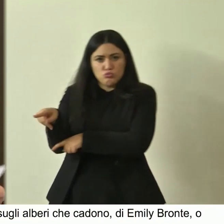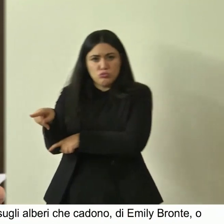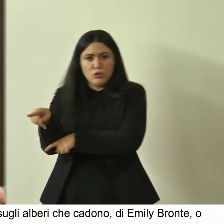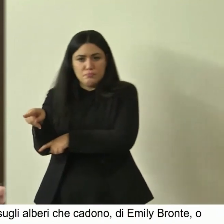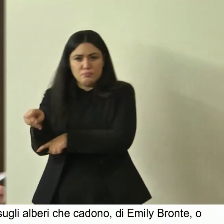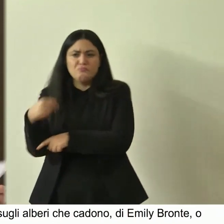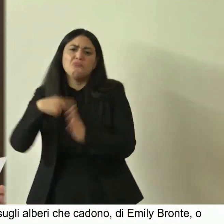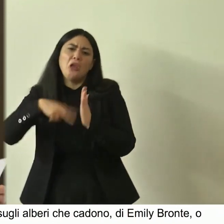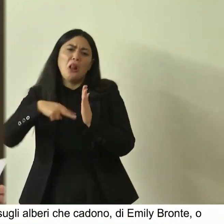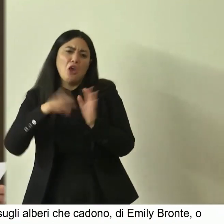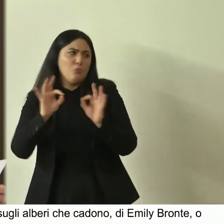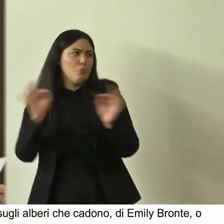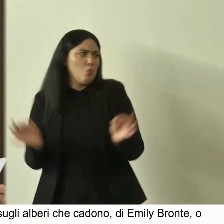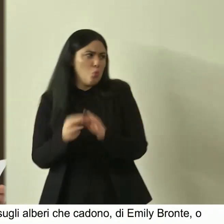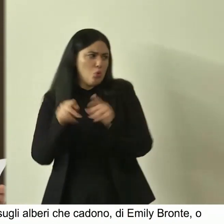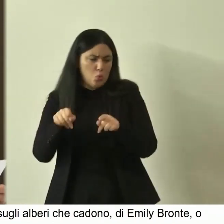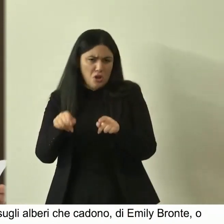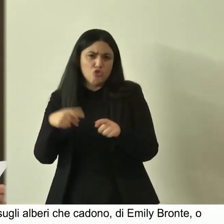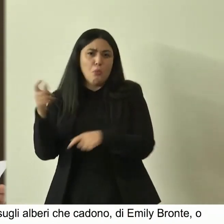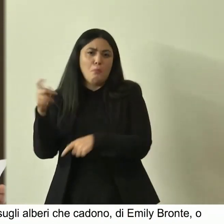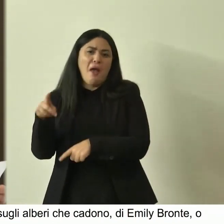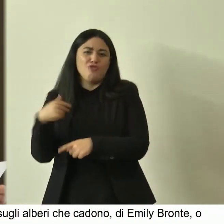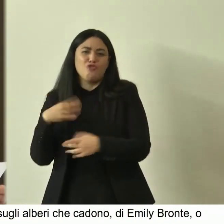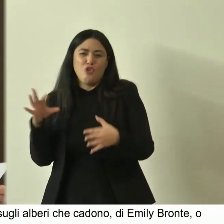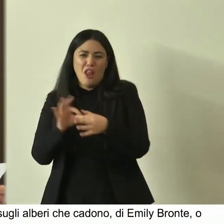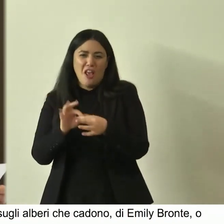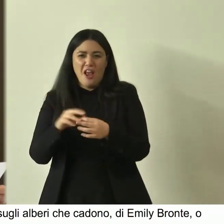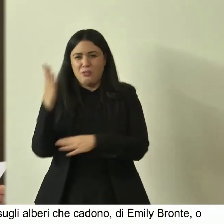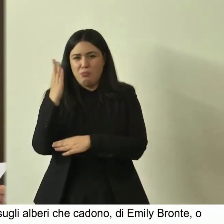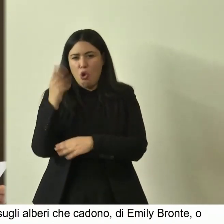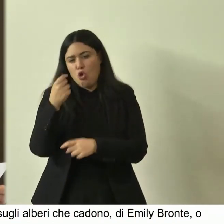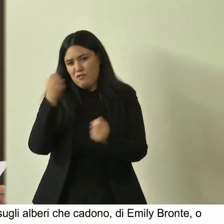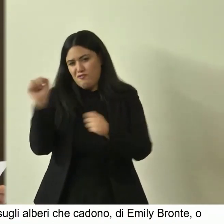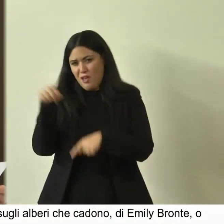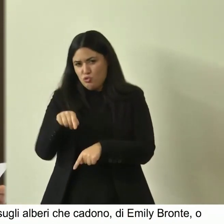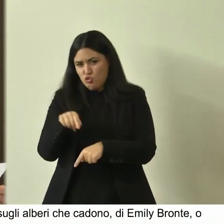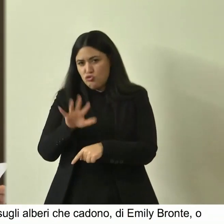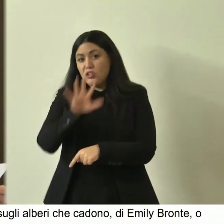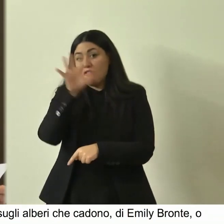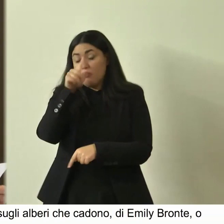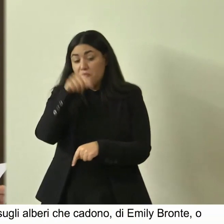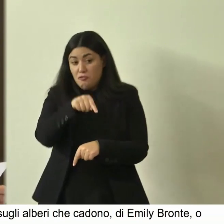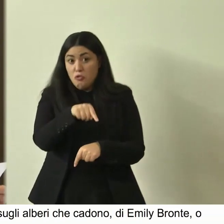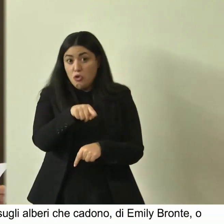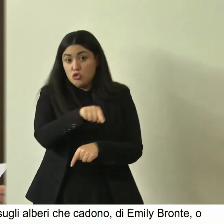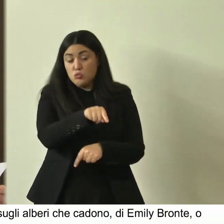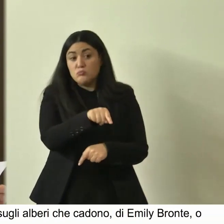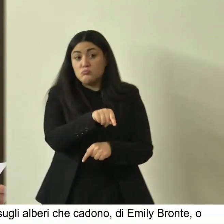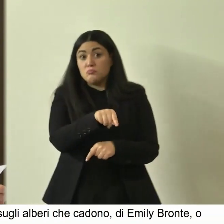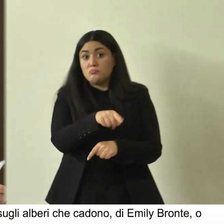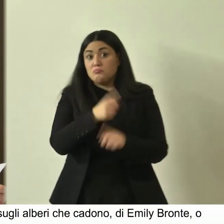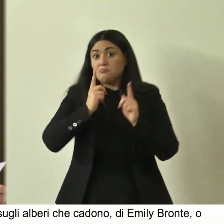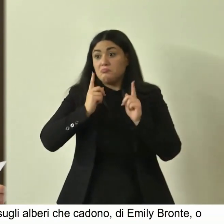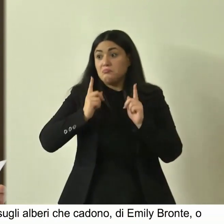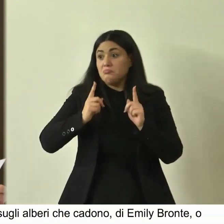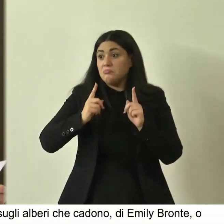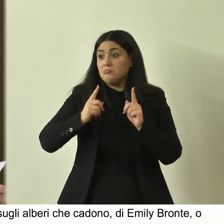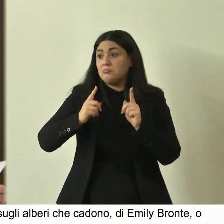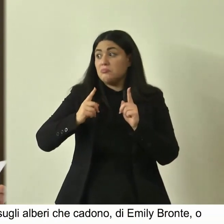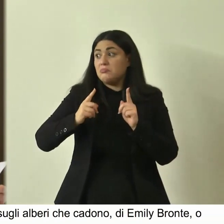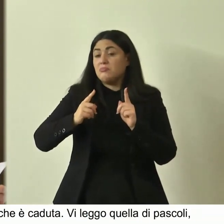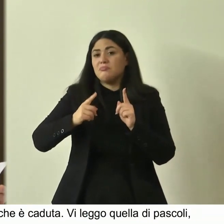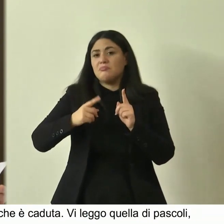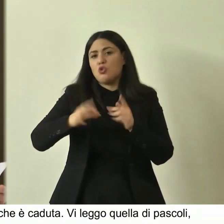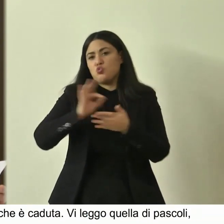questa visto che Pascoli insomma ha un legame con Bologna è molto nota tra l'altro forse è anche una di quelle che si facevano imparare a